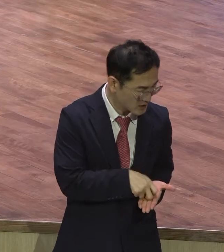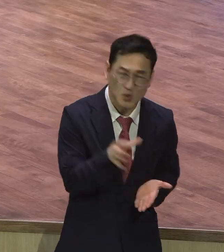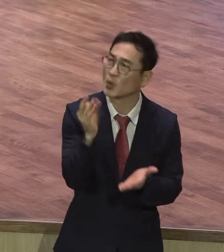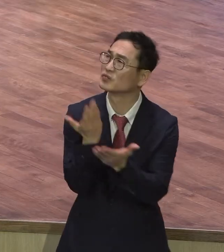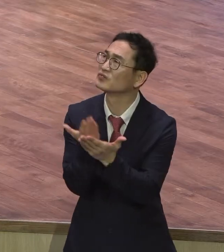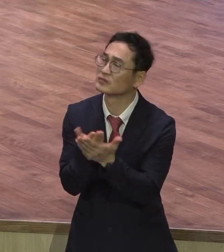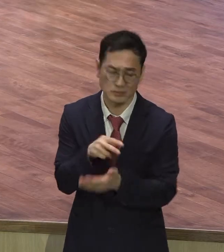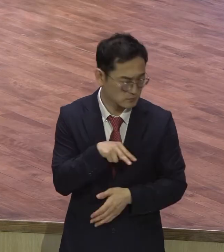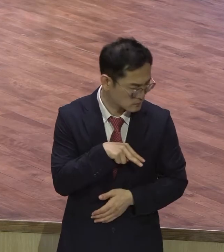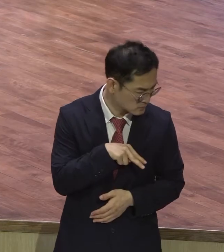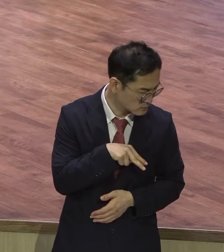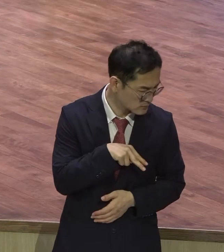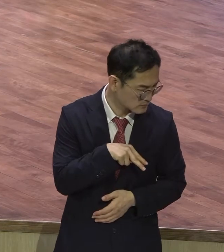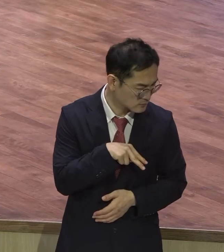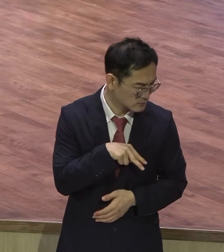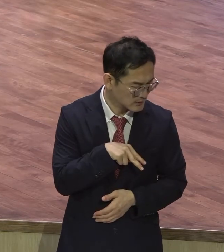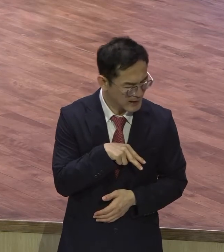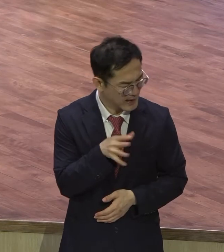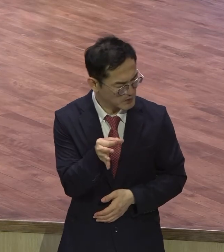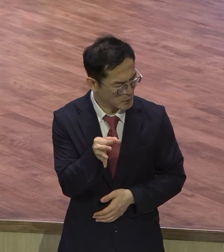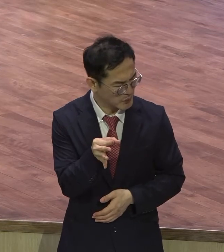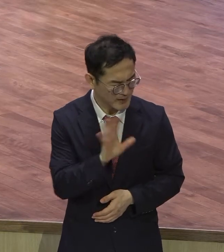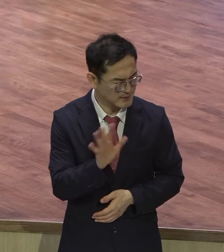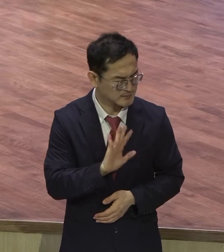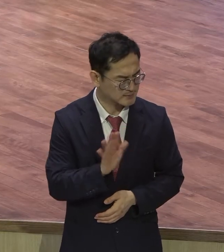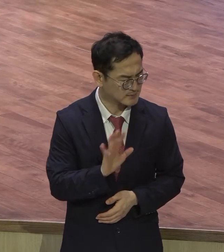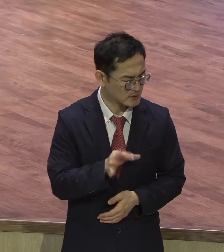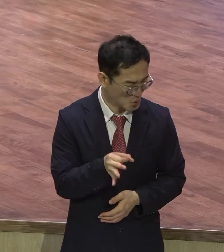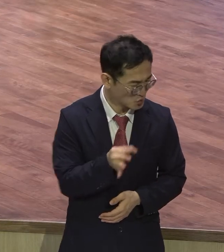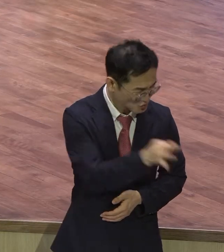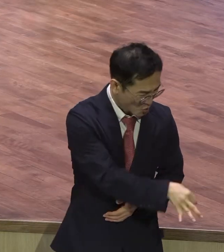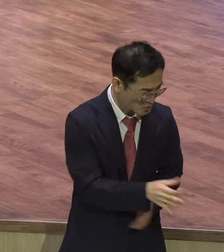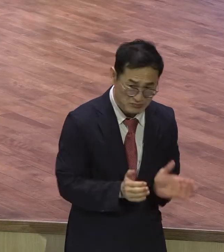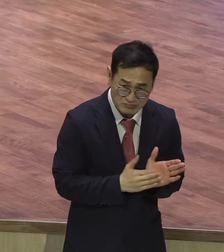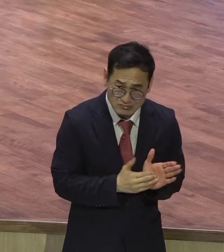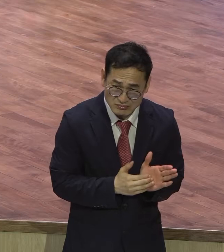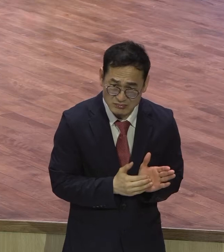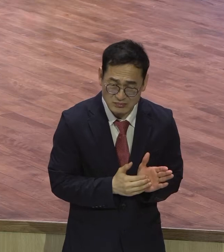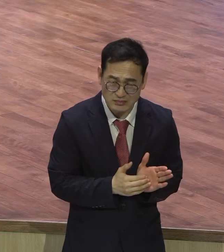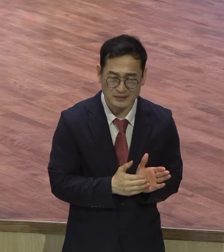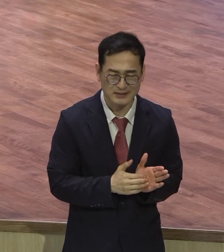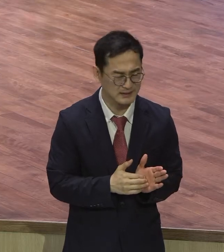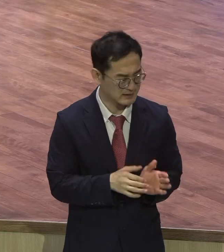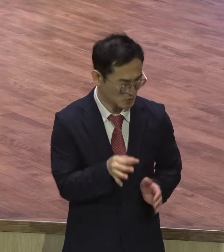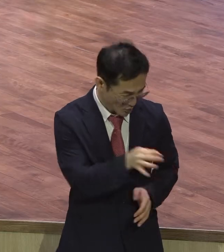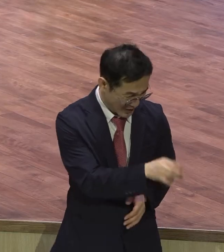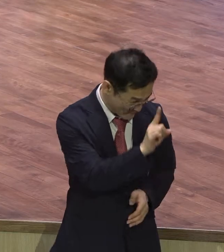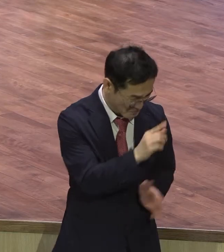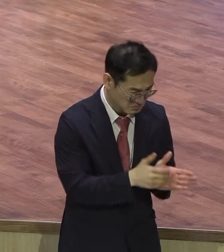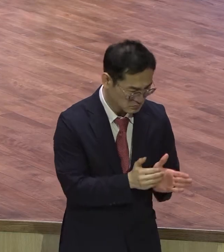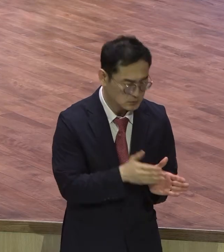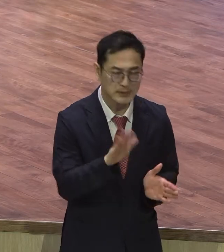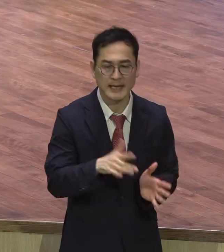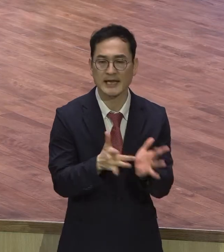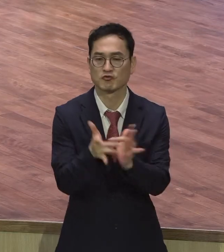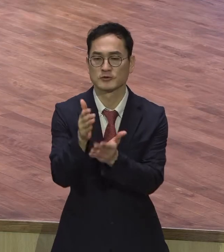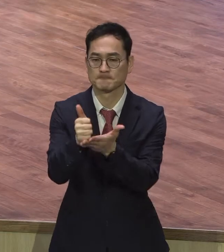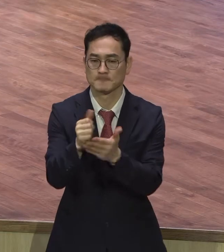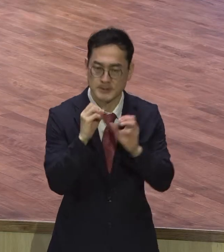이것을 빼내려고 하면 다른 돈 몇 푼 가지고 말 몇 마디가 아니라 예수 그리스도밖에 없다는 것입니다. 이게 진단이 난